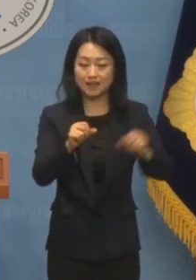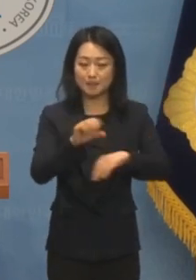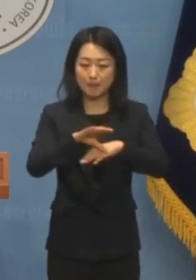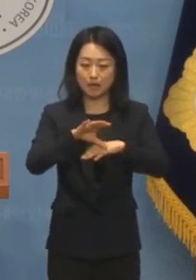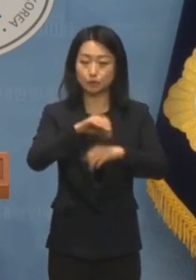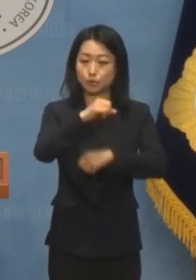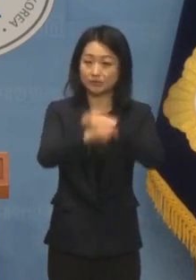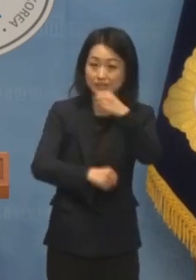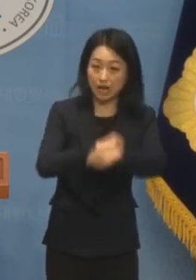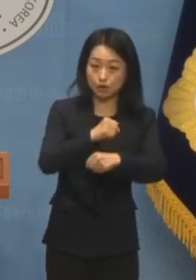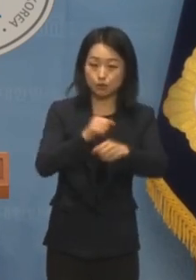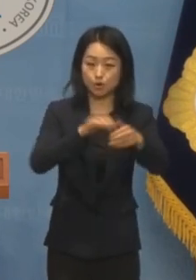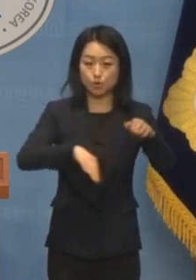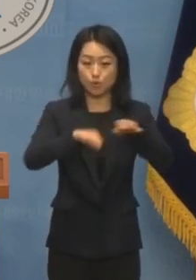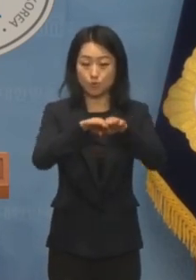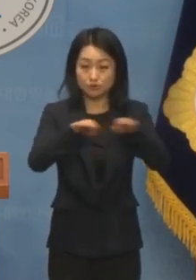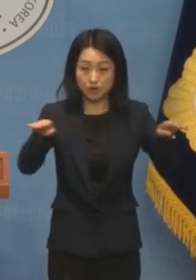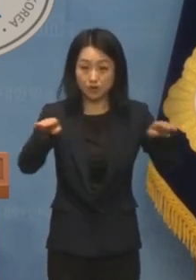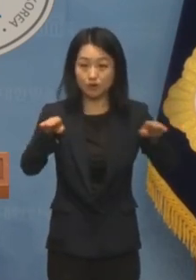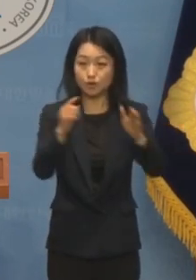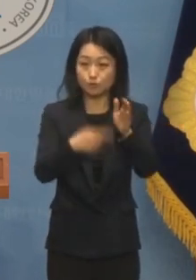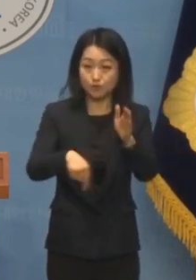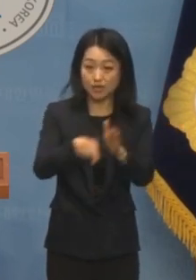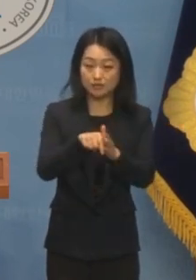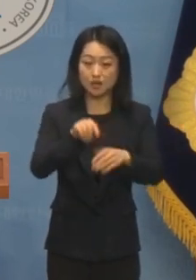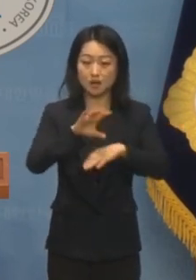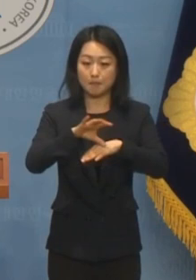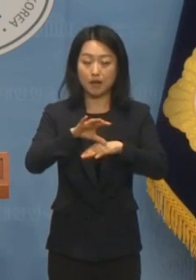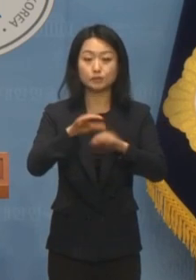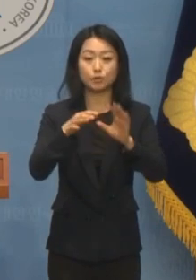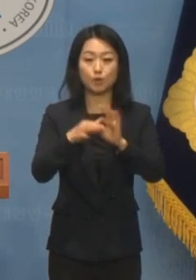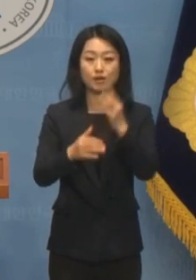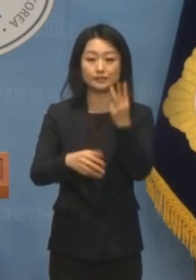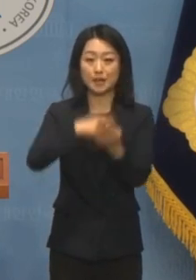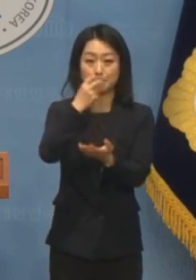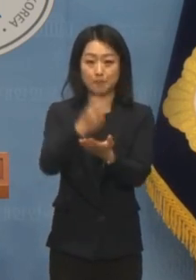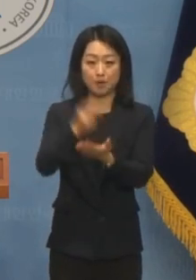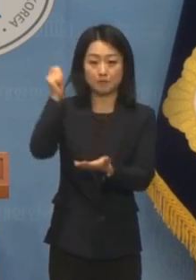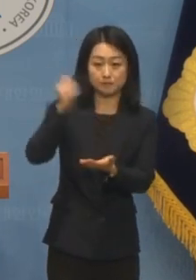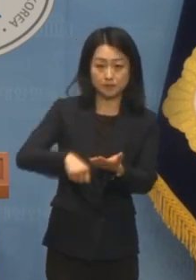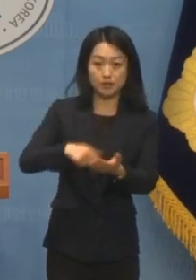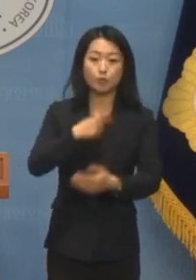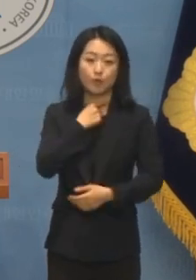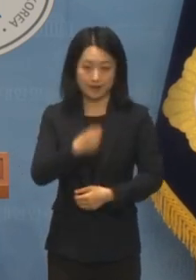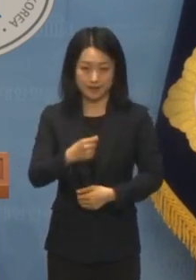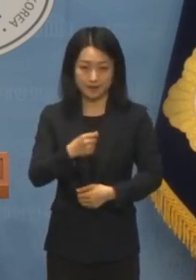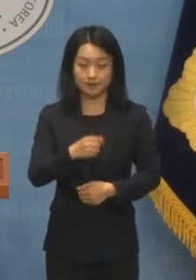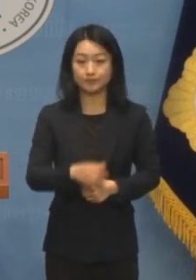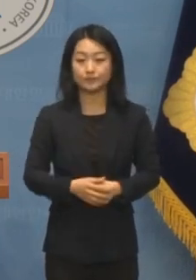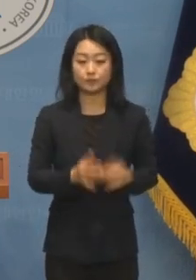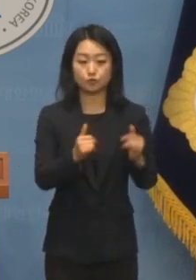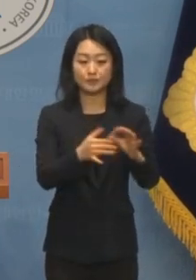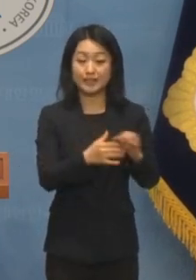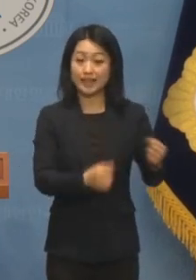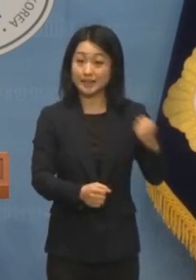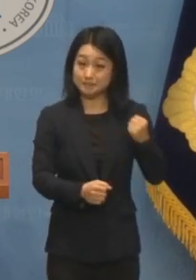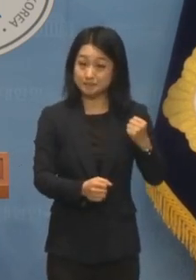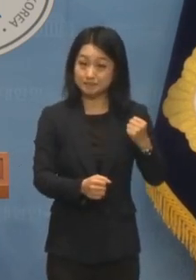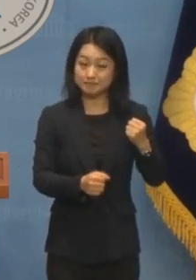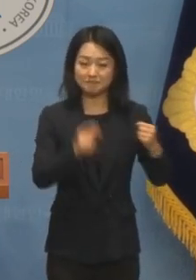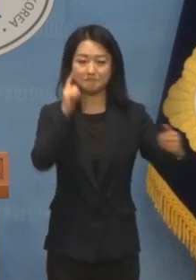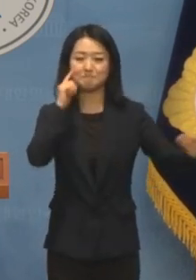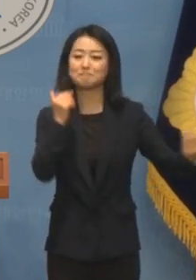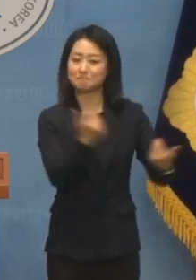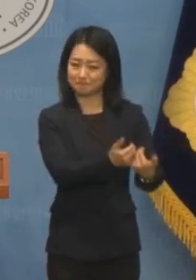방송의 공정성을 되살리기 위해 방송 관련 3법을 처리할 계획입니다. 국민의힘은 당연히